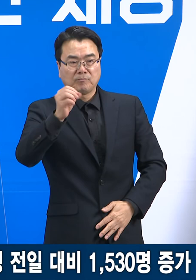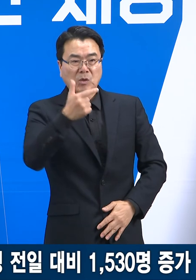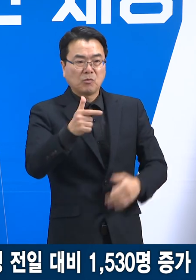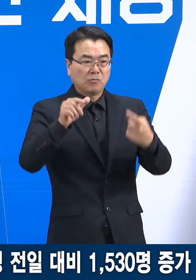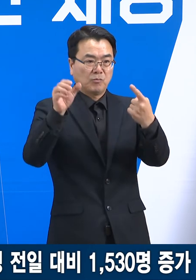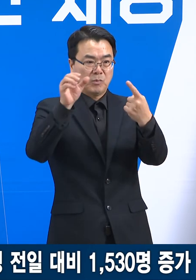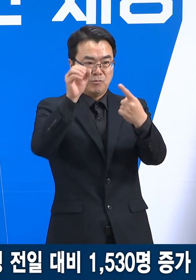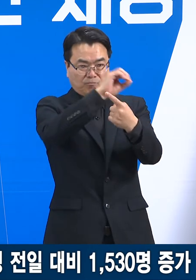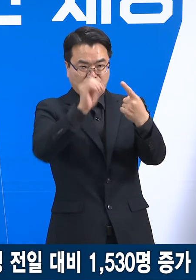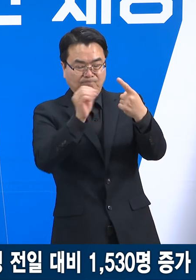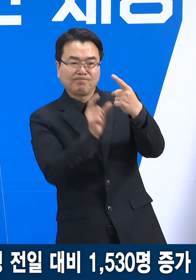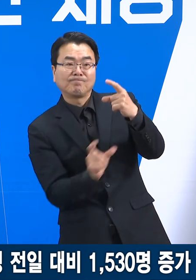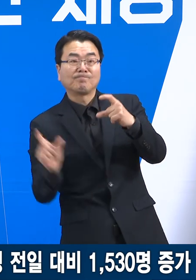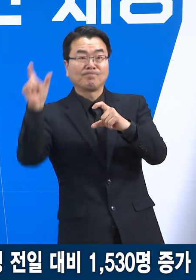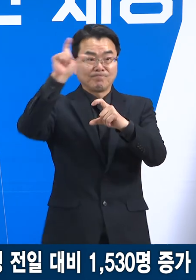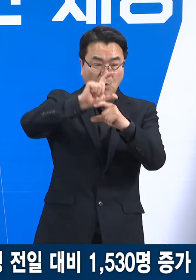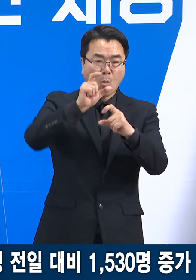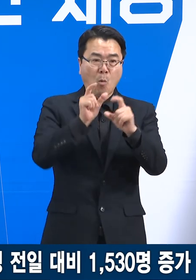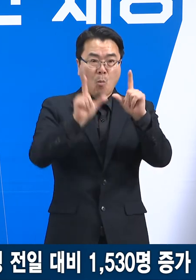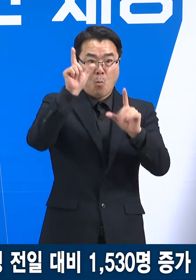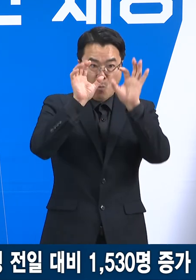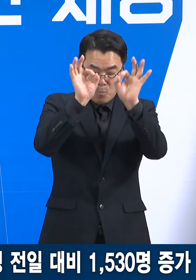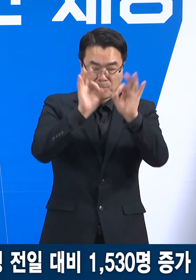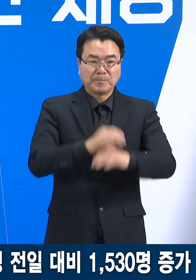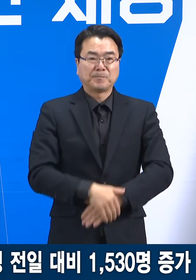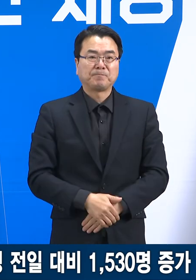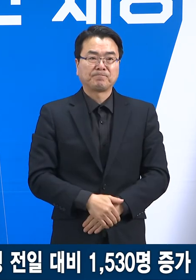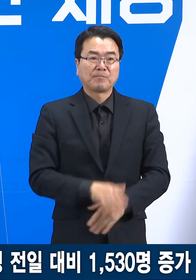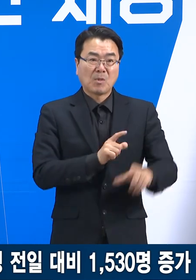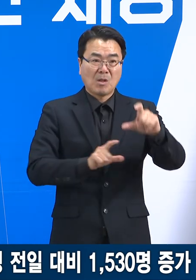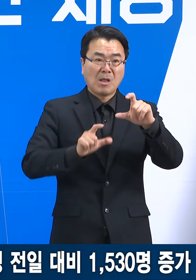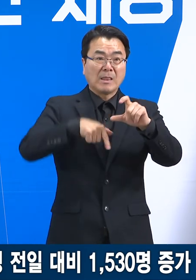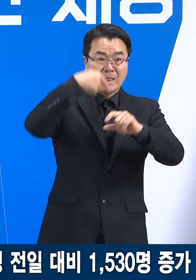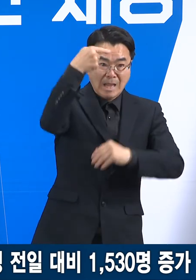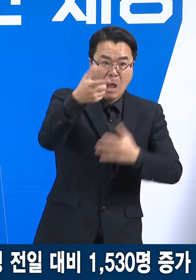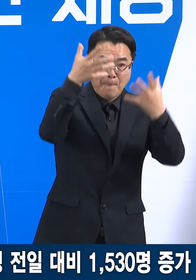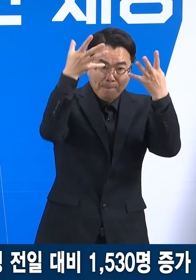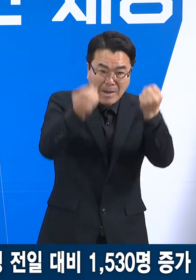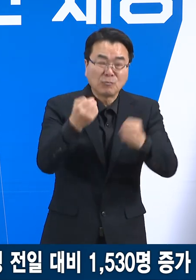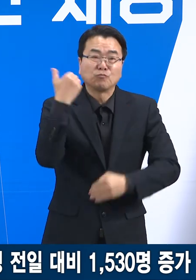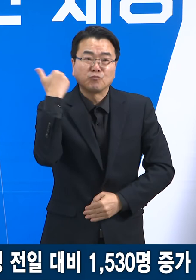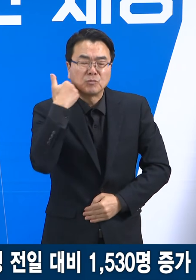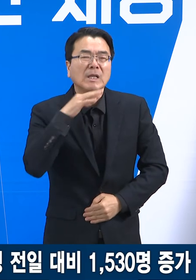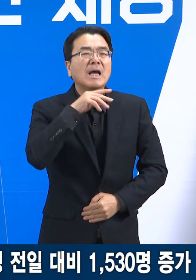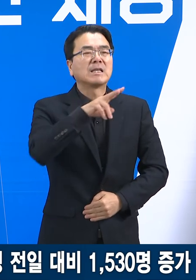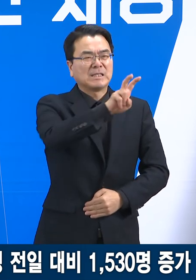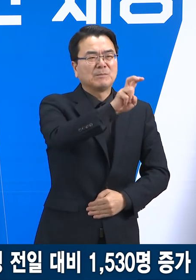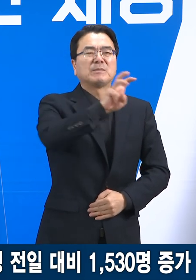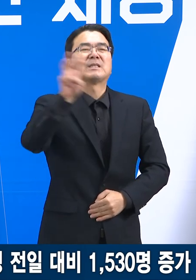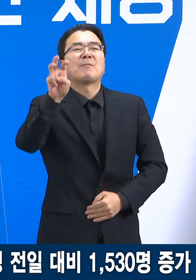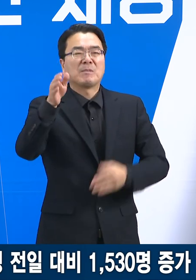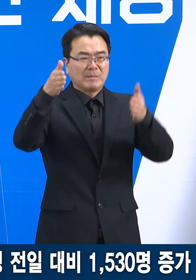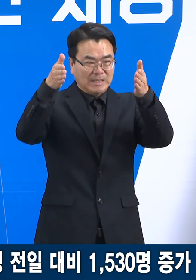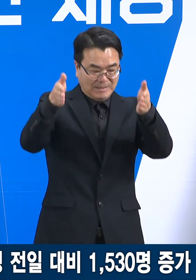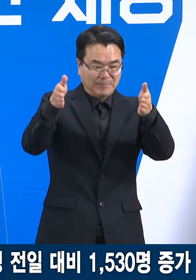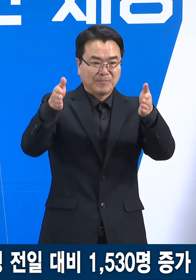%포인트 증가했습니다. 다음으로 많은 확진자가 발생한 연령대는 20대로 총